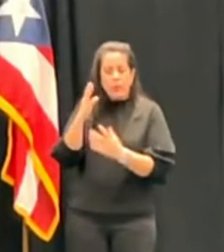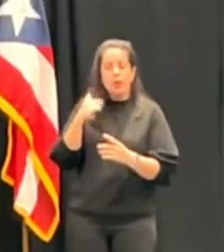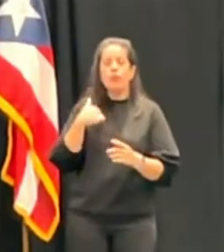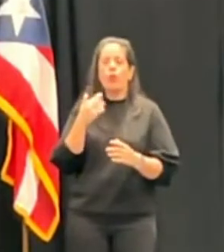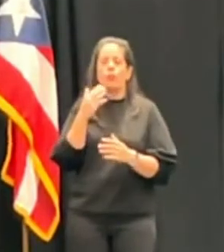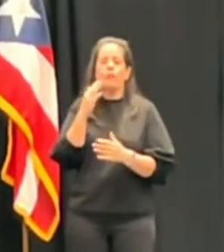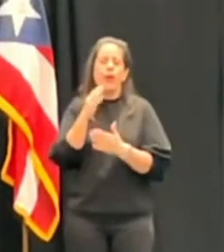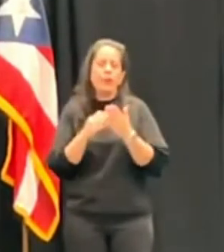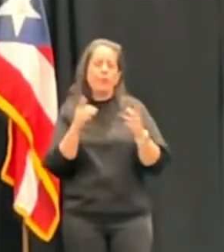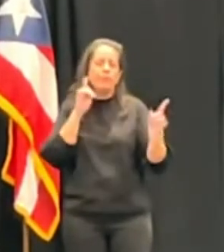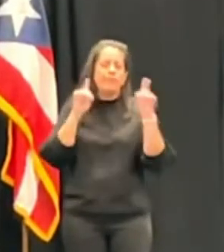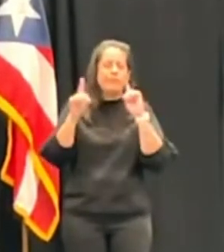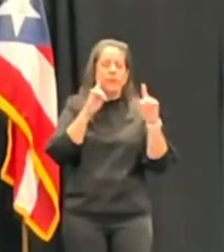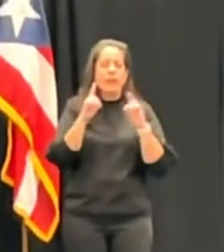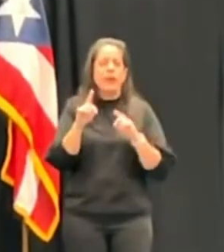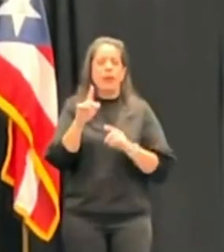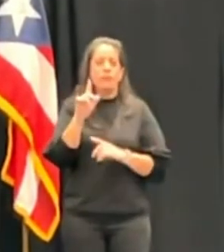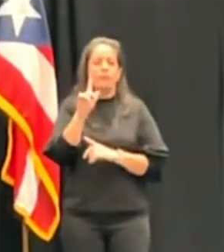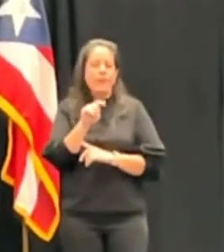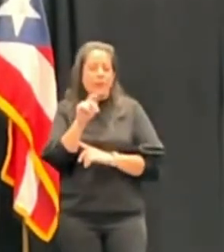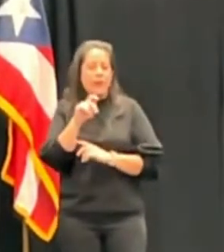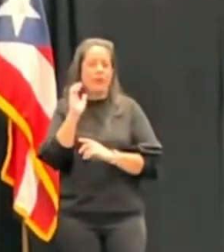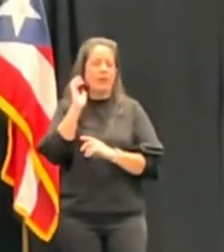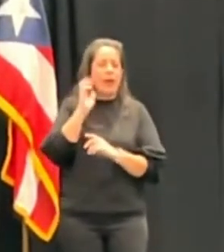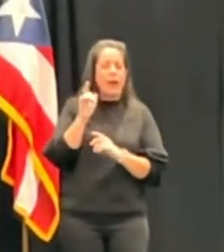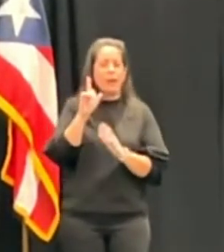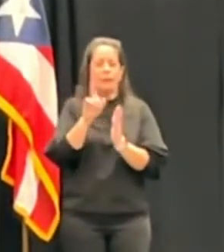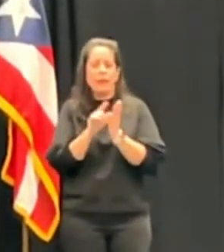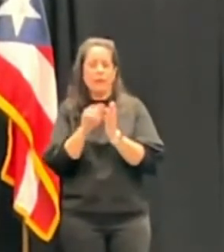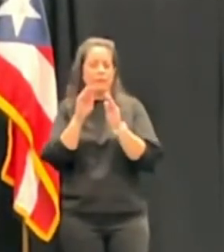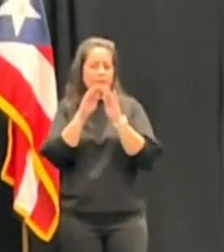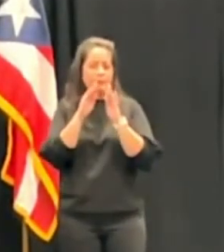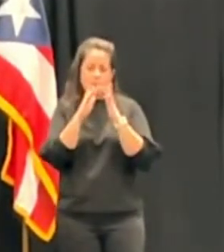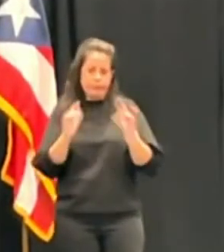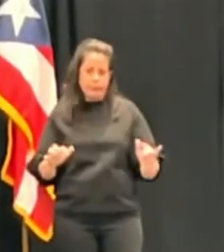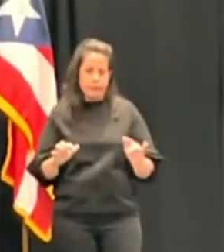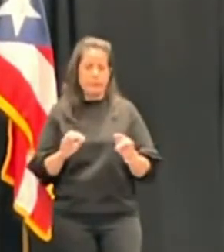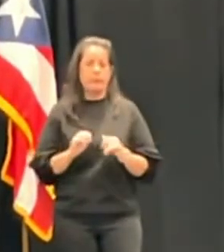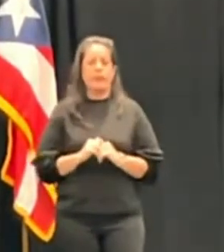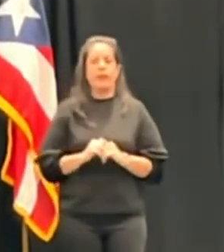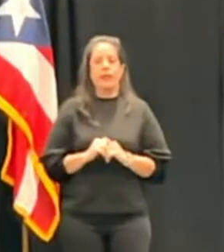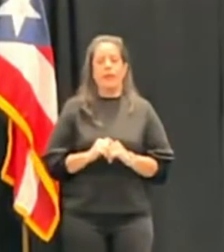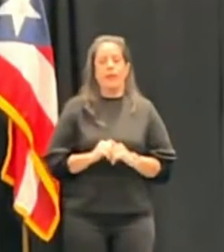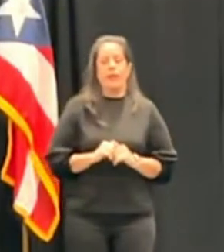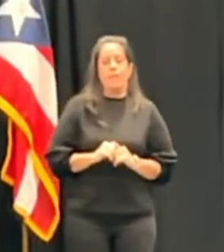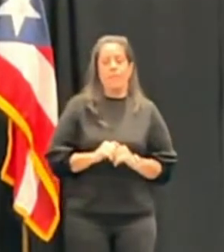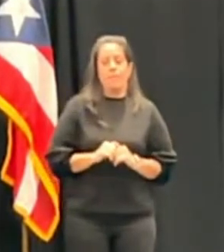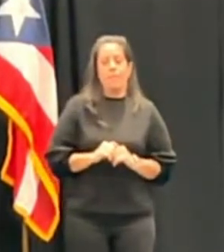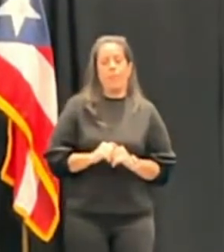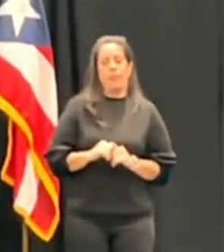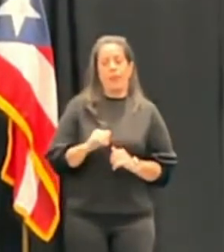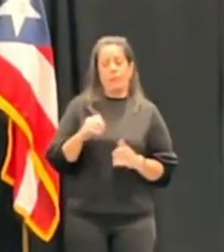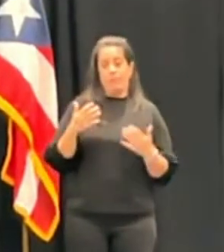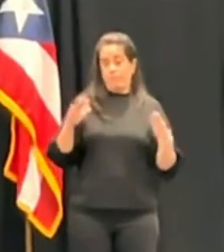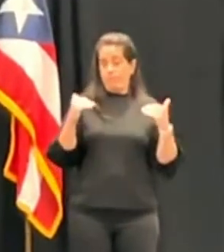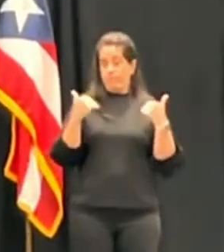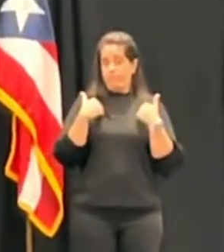escuchado a través de los medios de comunicación, nunca directamente, así que en ese sentido, teníamos